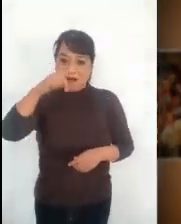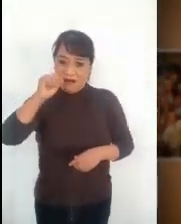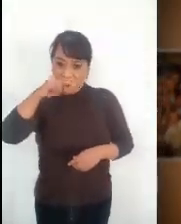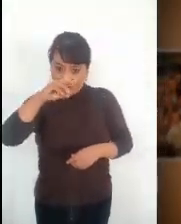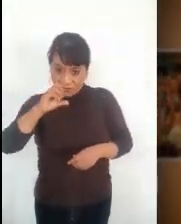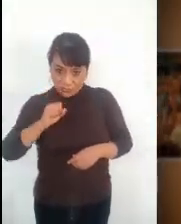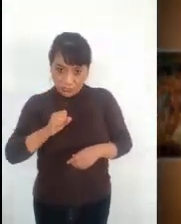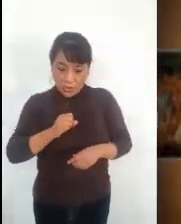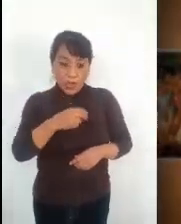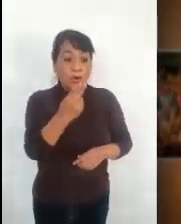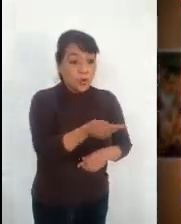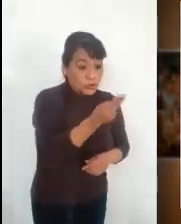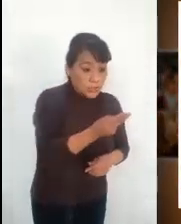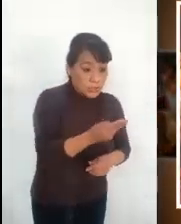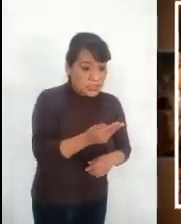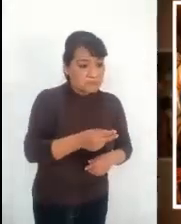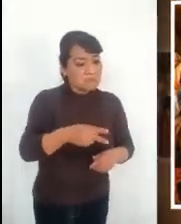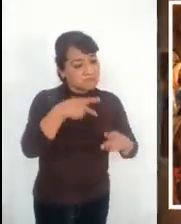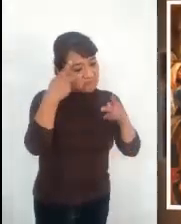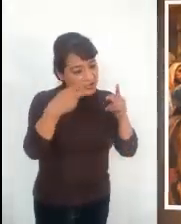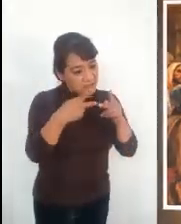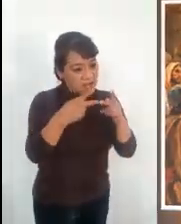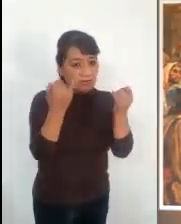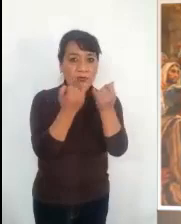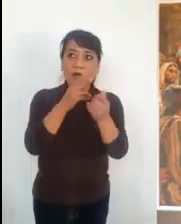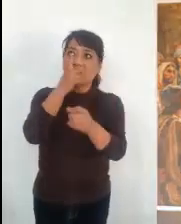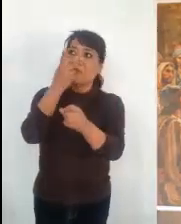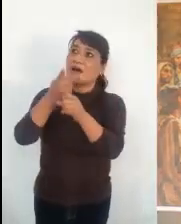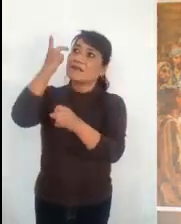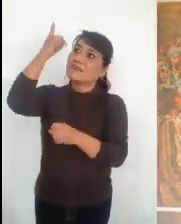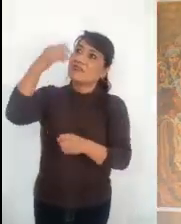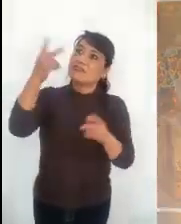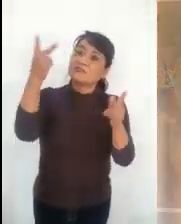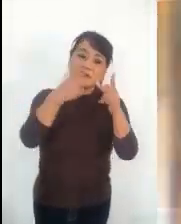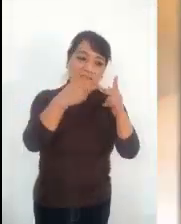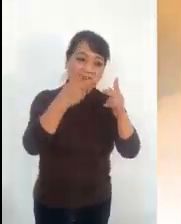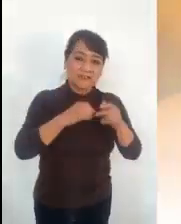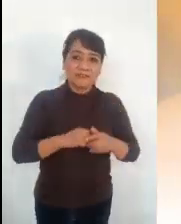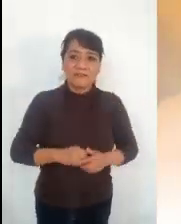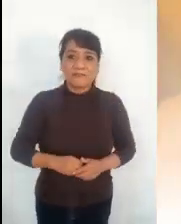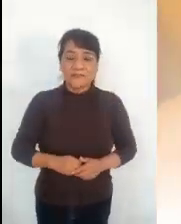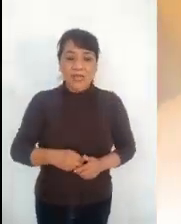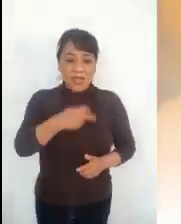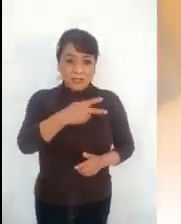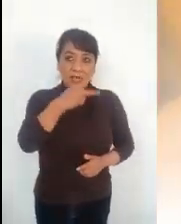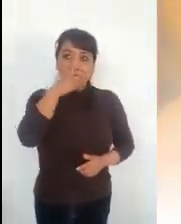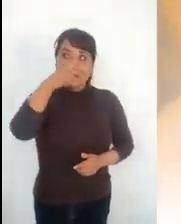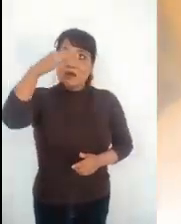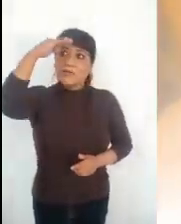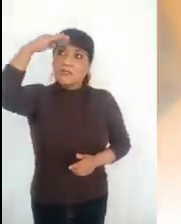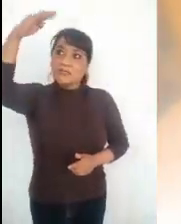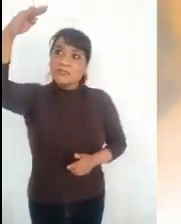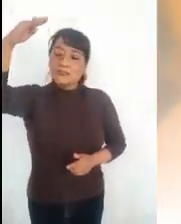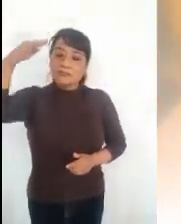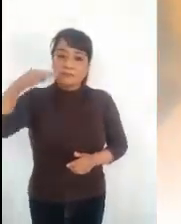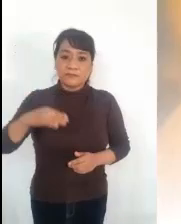paganos, ustedes pues sean perfectos como su Padre Celestial es perfecto. Palabra